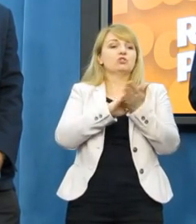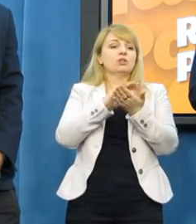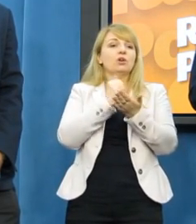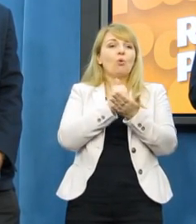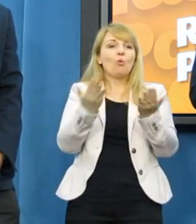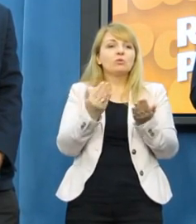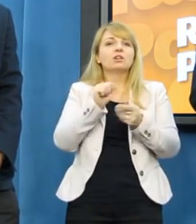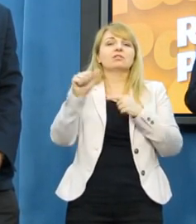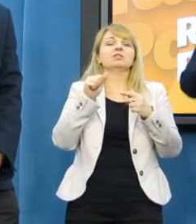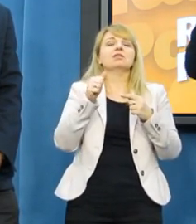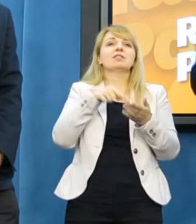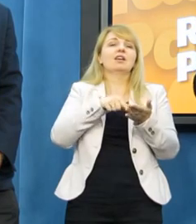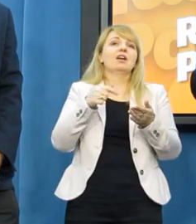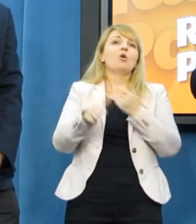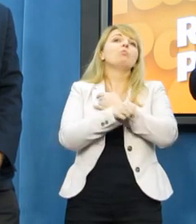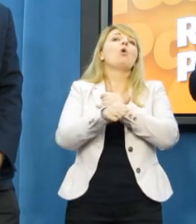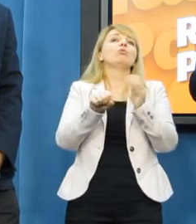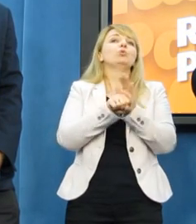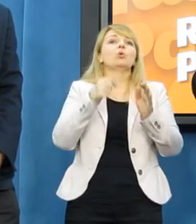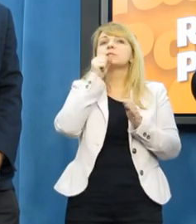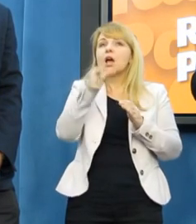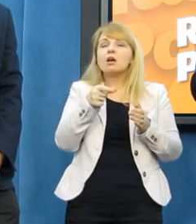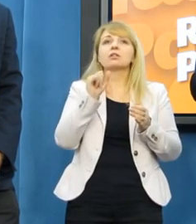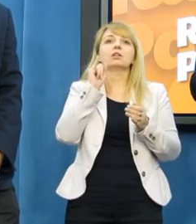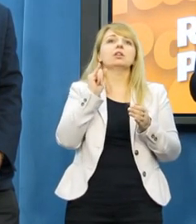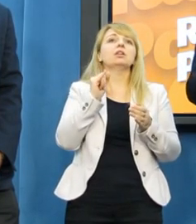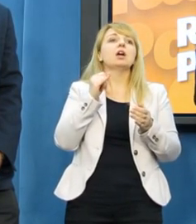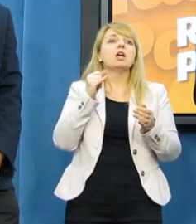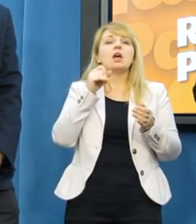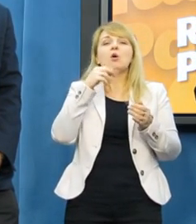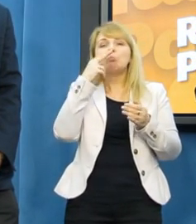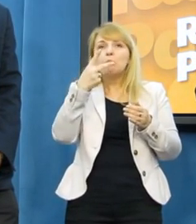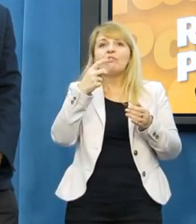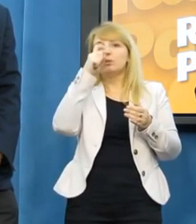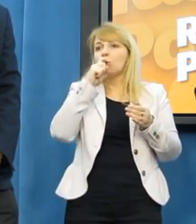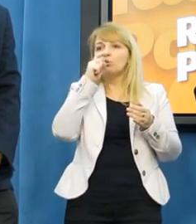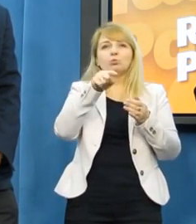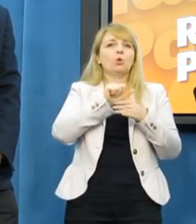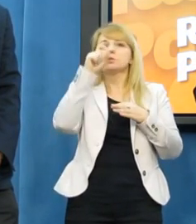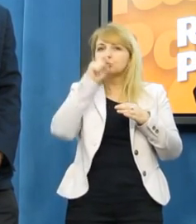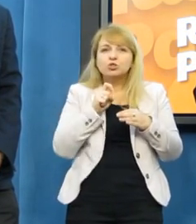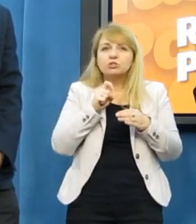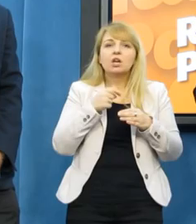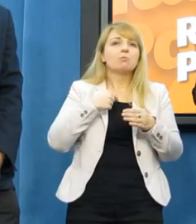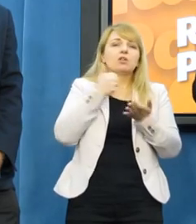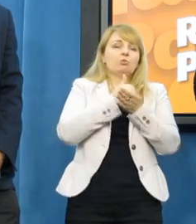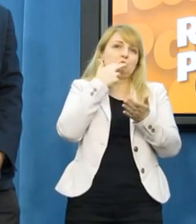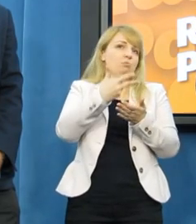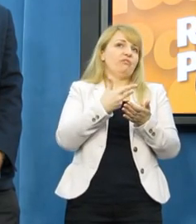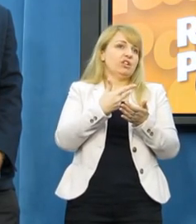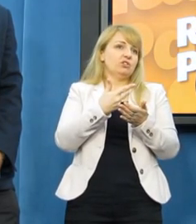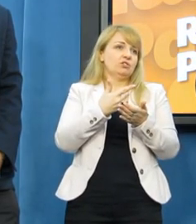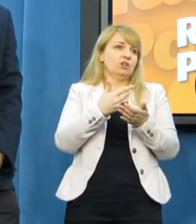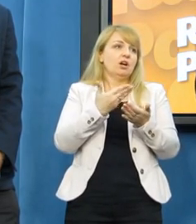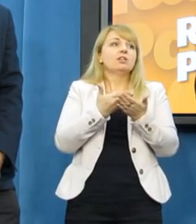przedmiotem postępowania i krytyka estetyczna jest niemożliwa. Pan nie może krytykować kogoś, komu grozi kilka lat więzienia. To samo